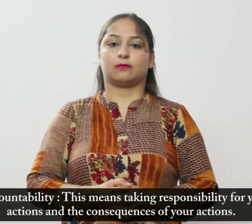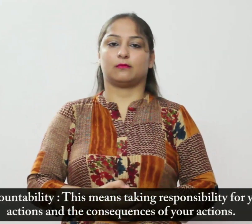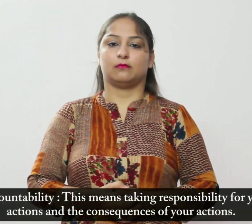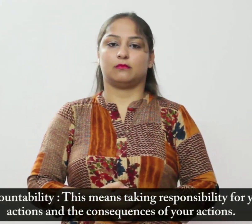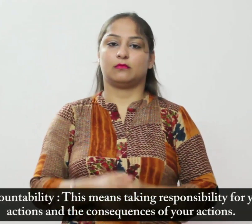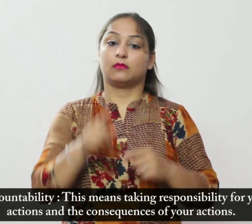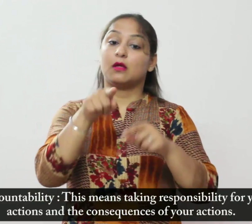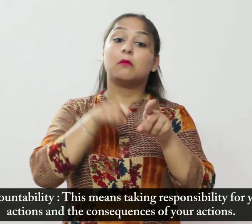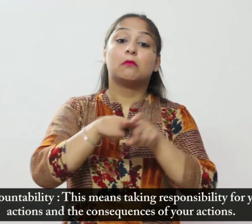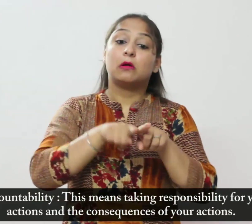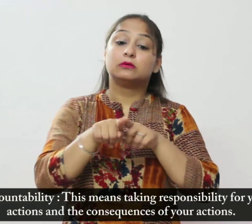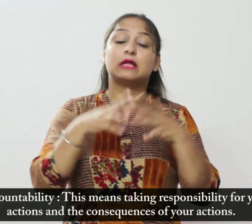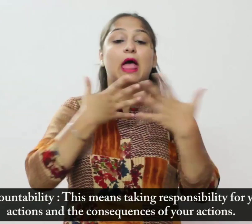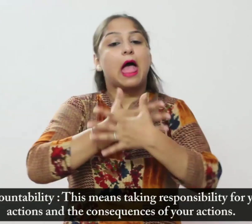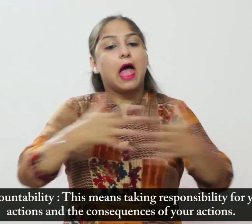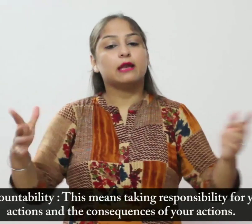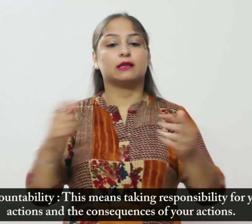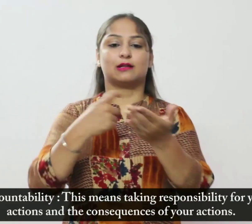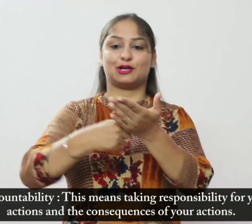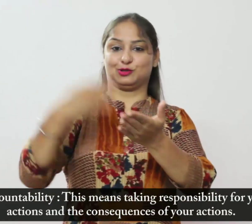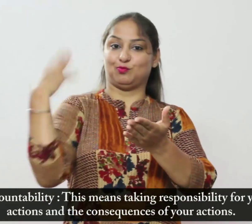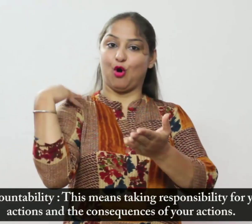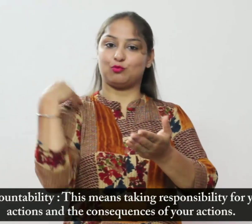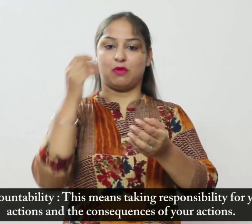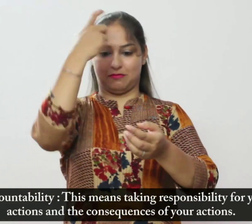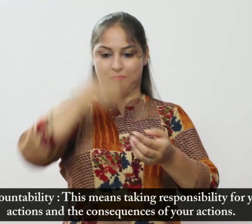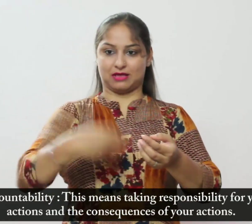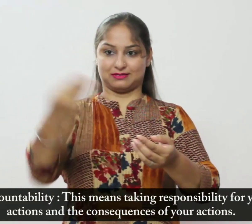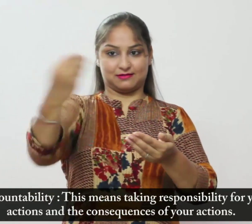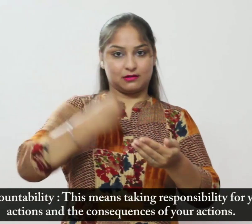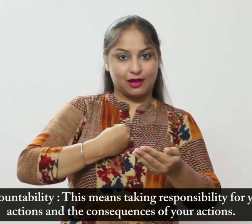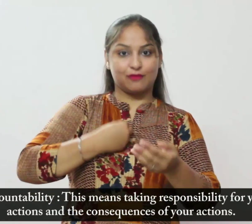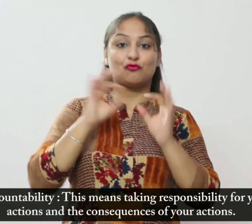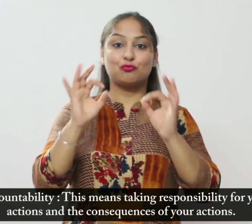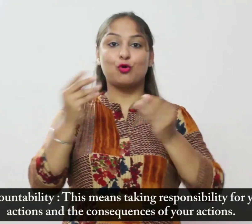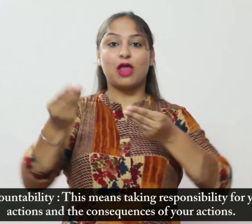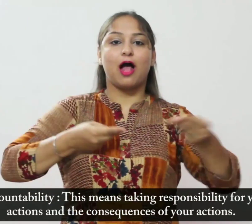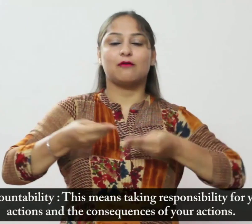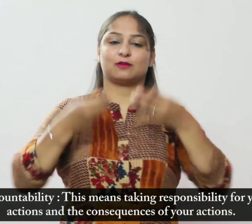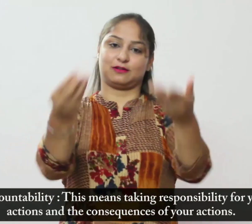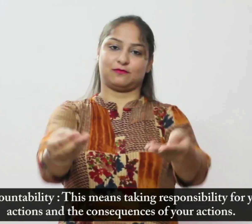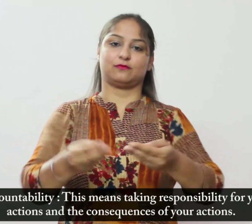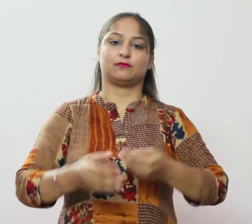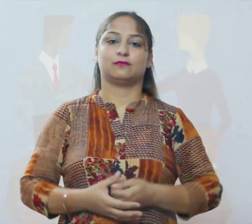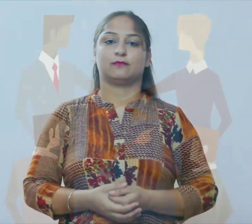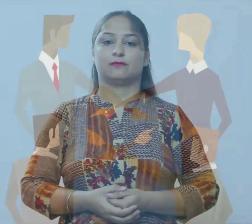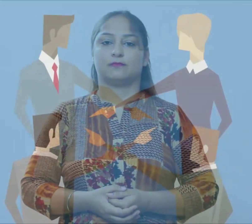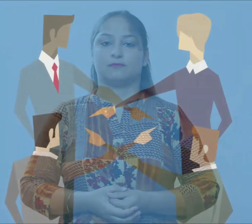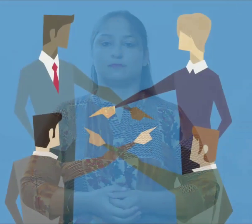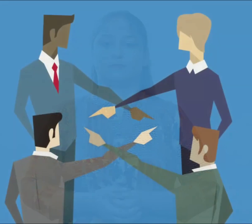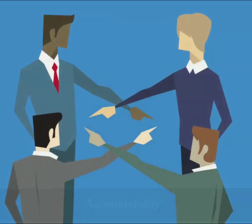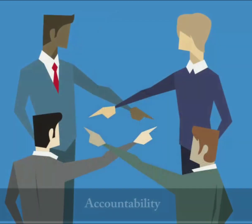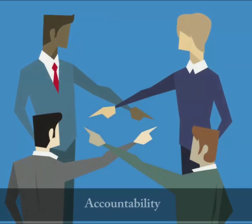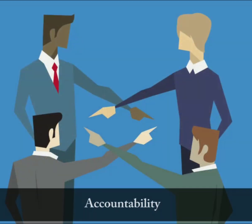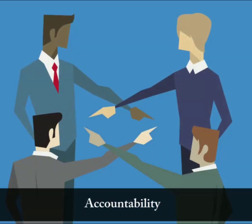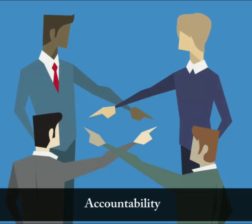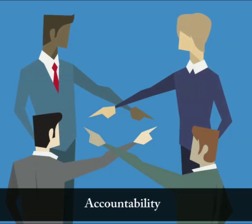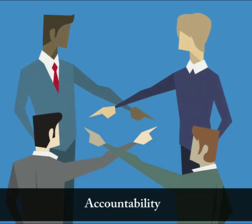जवाब देही इसका मतलब है कि अपने कार्यों और अपने कार्यों के परिणामों की जिम्मेदारी लेना